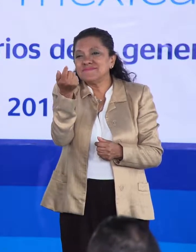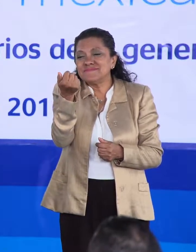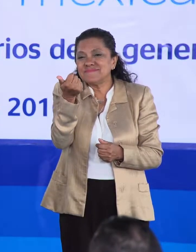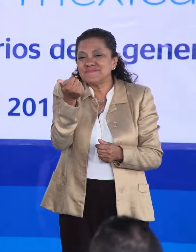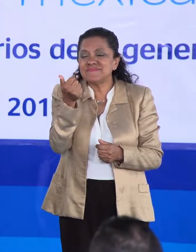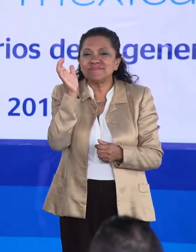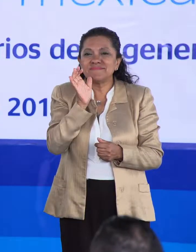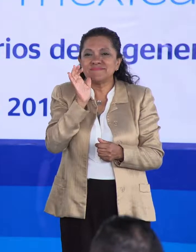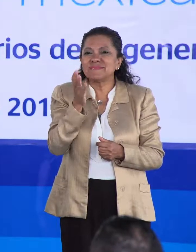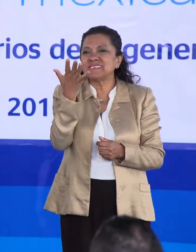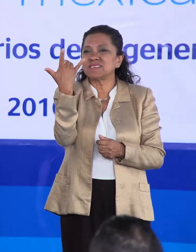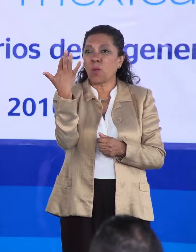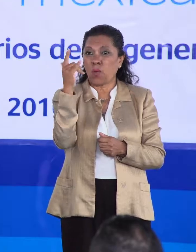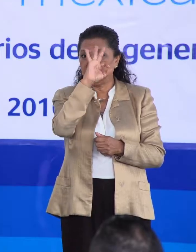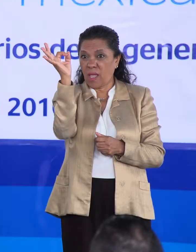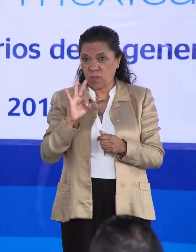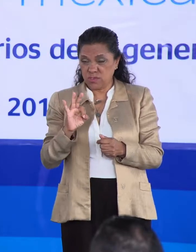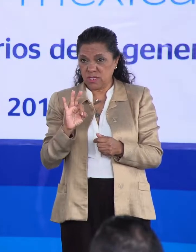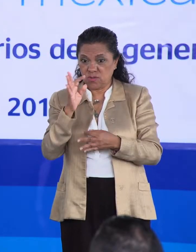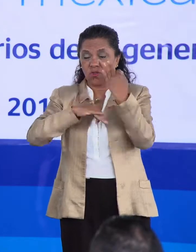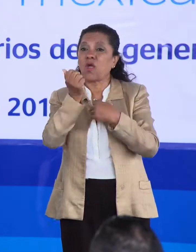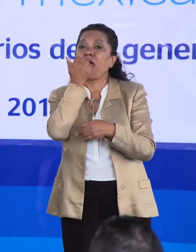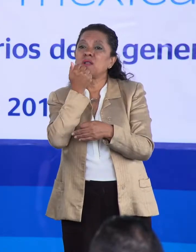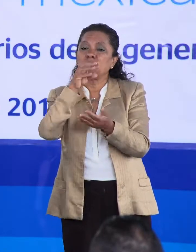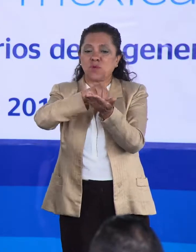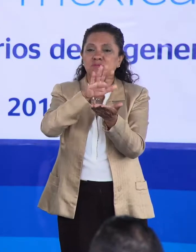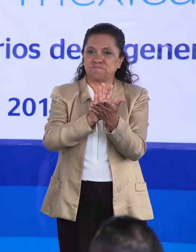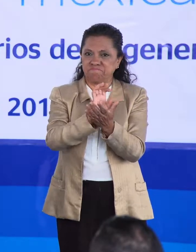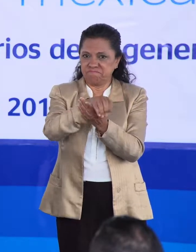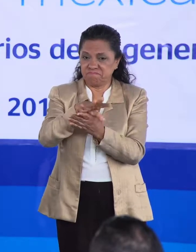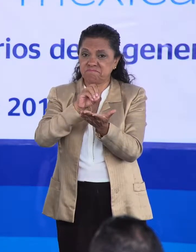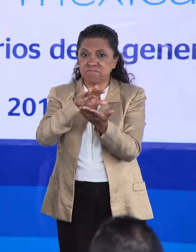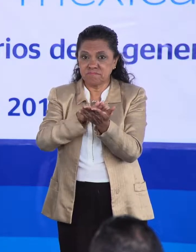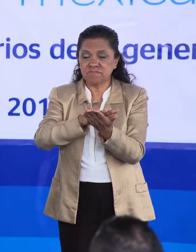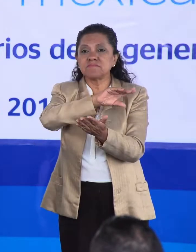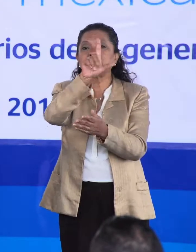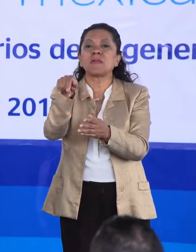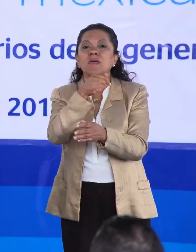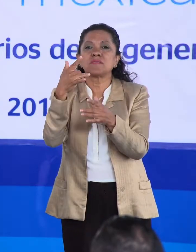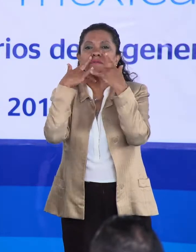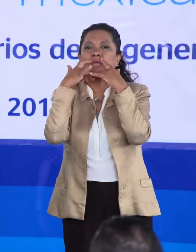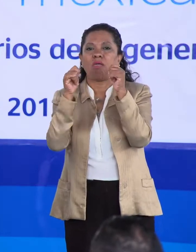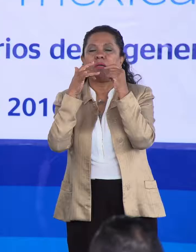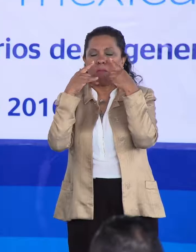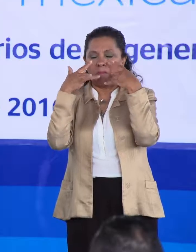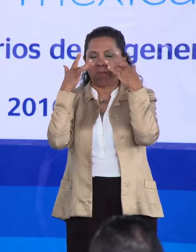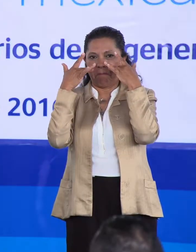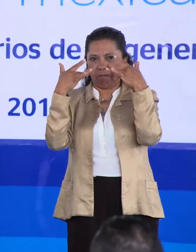50 por ciento de los que se inscribían abandonaban la escuela.